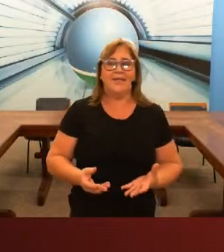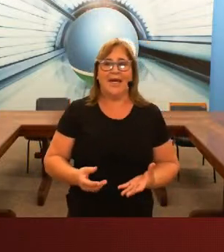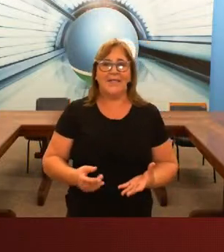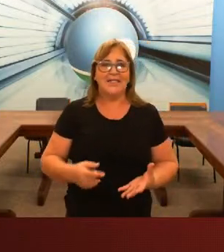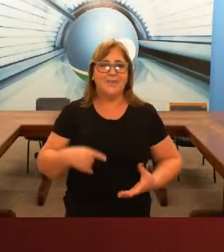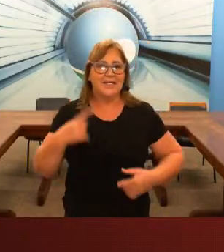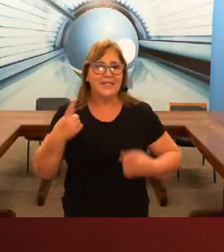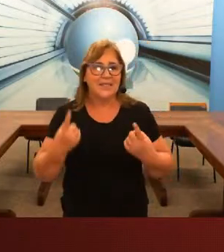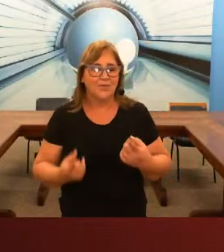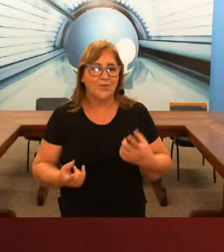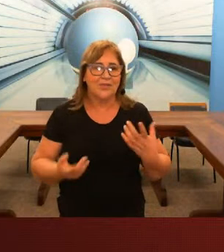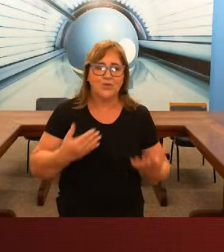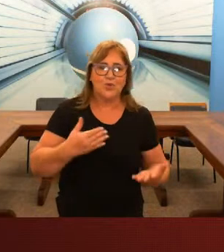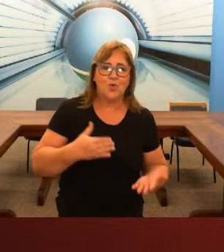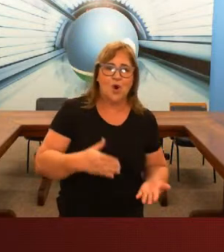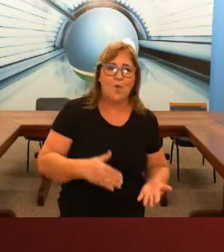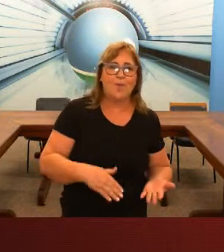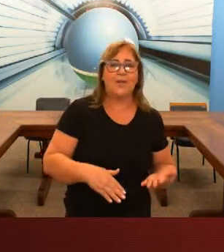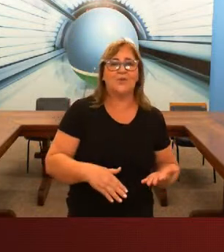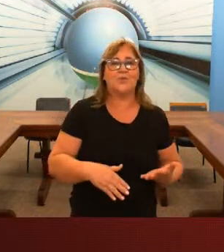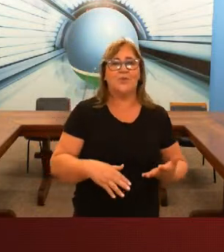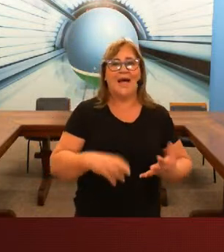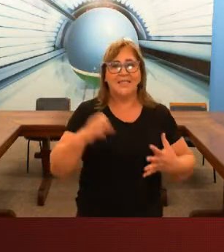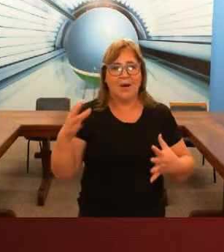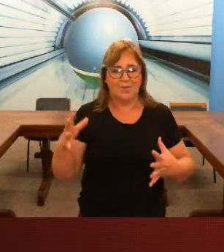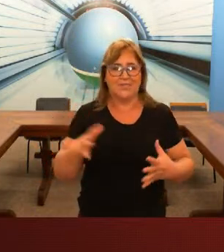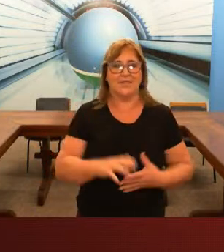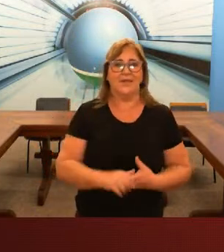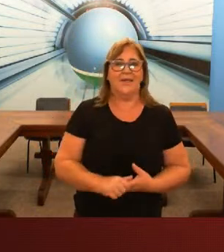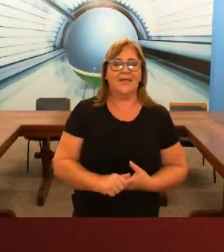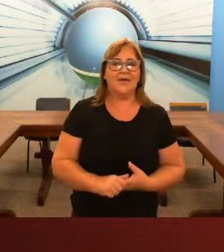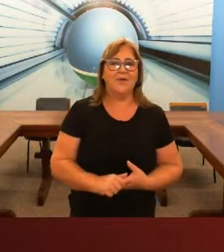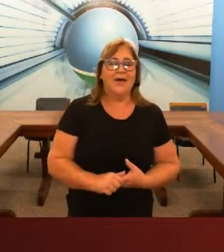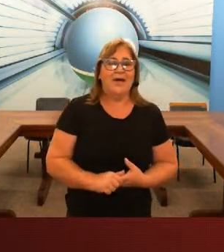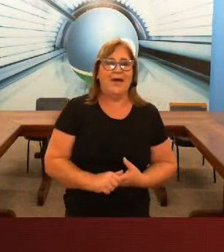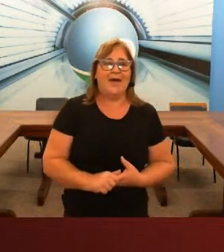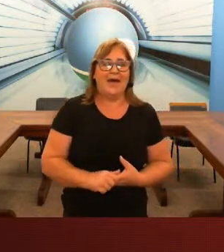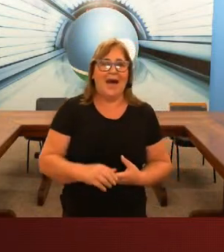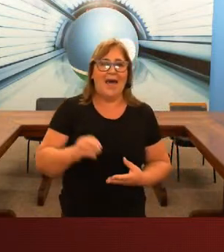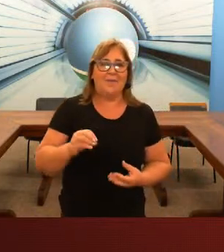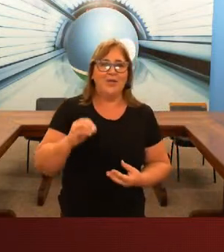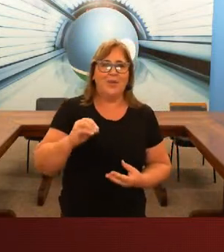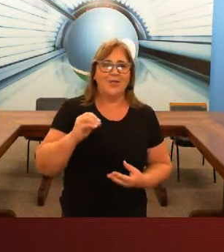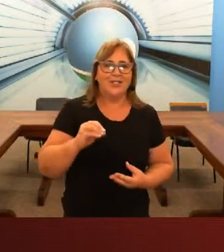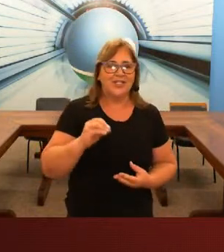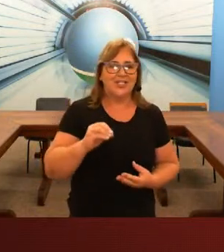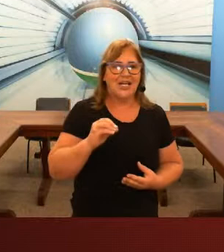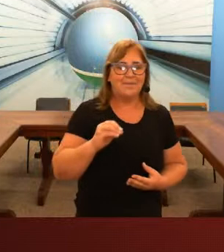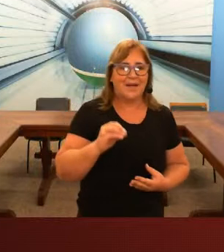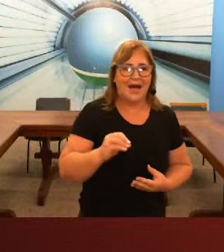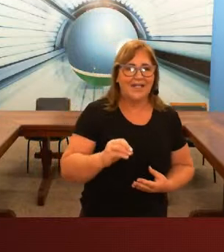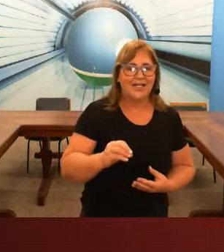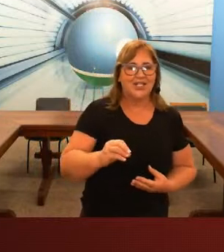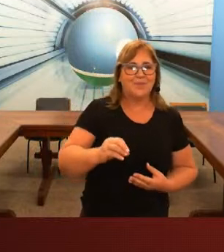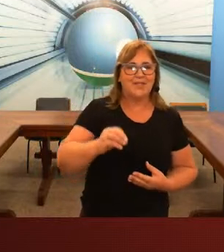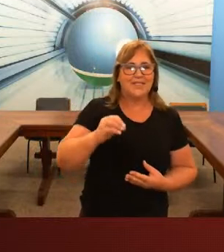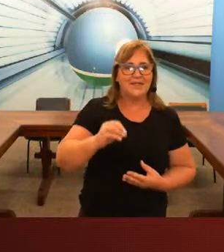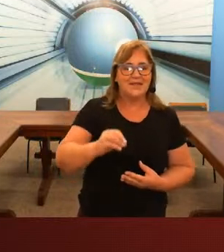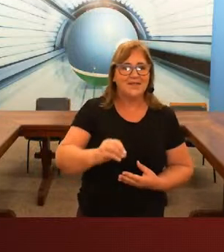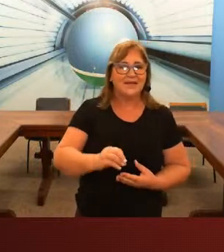cada expressão tanto do corpo quanto das mãos então é muito importante a gente lembrar que a gente precisa